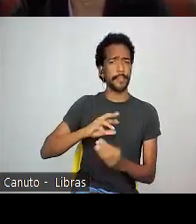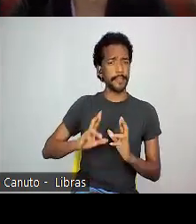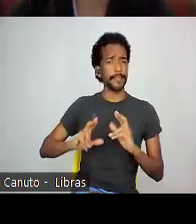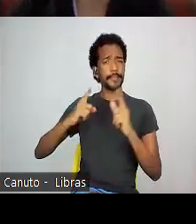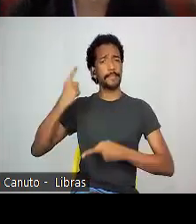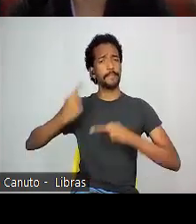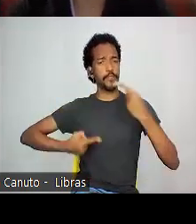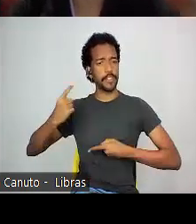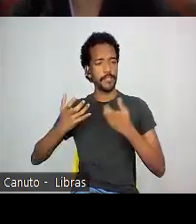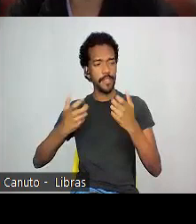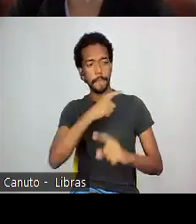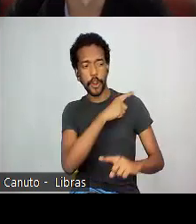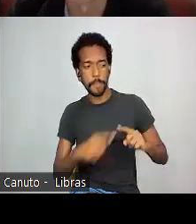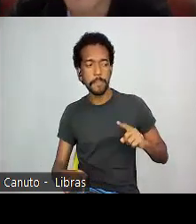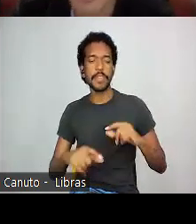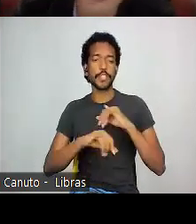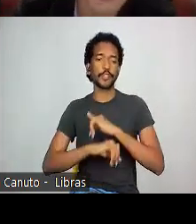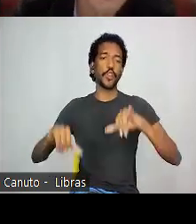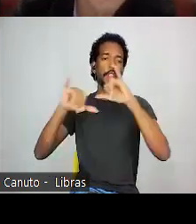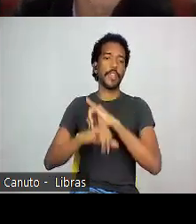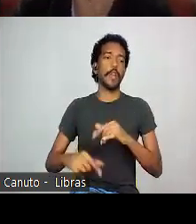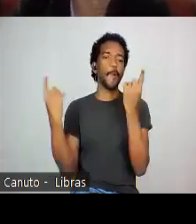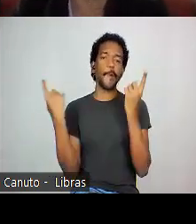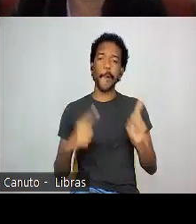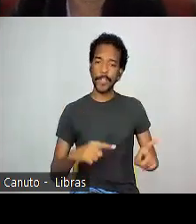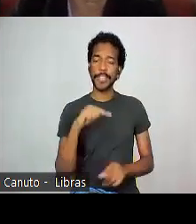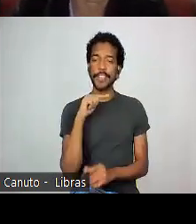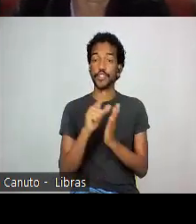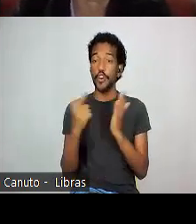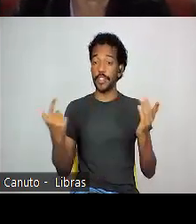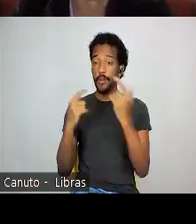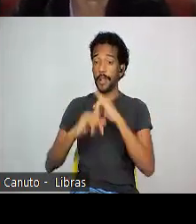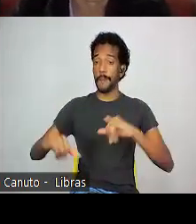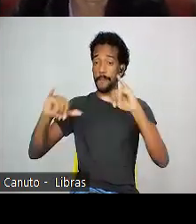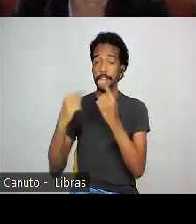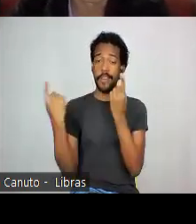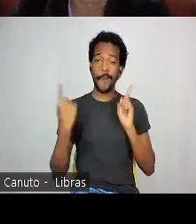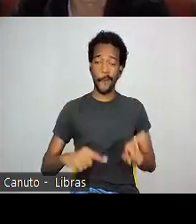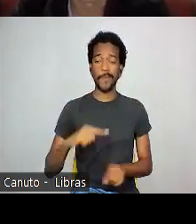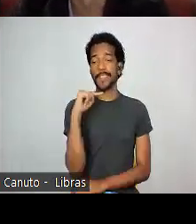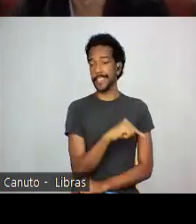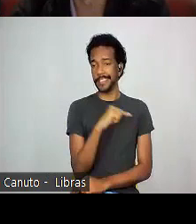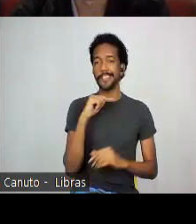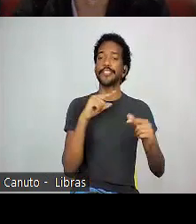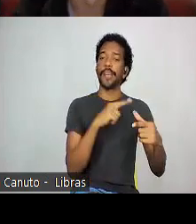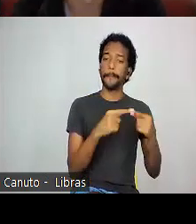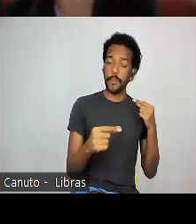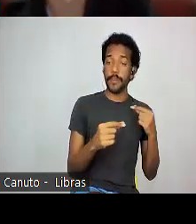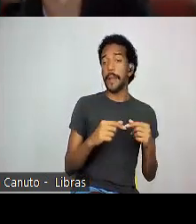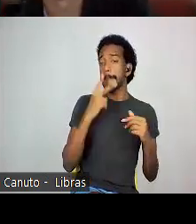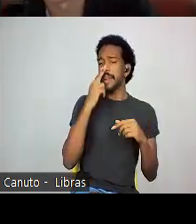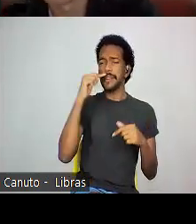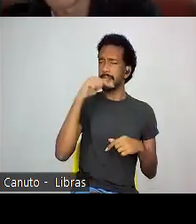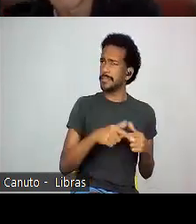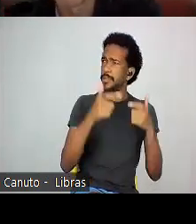proibir, jornais fazendo campanha contra os japoneses. então, esse lugar novo, digamos